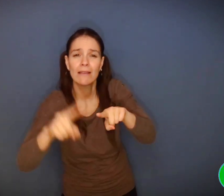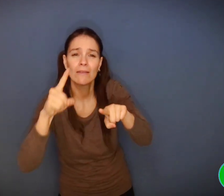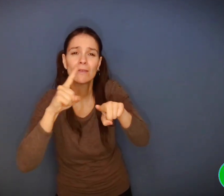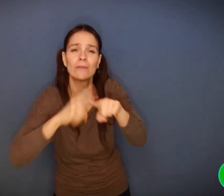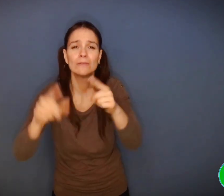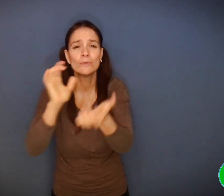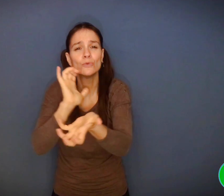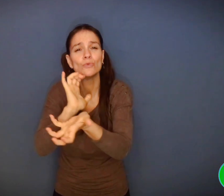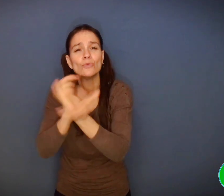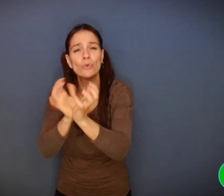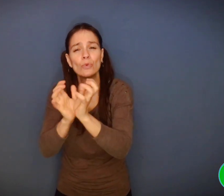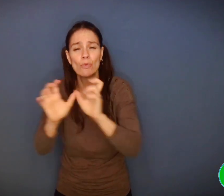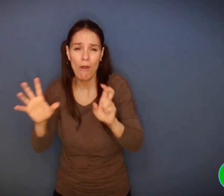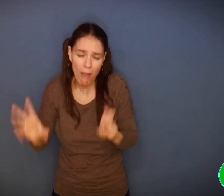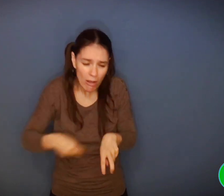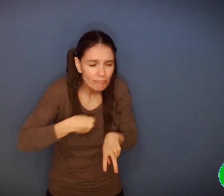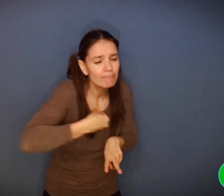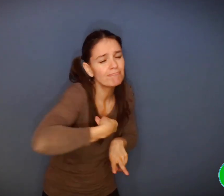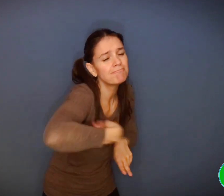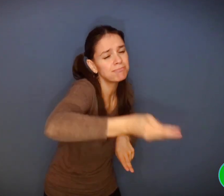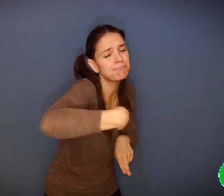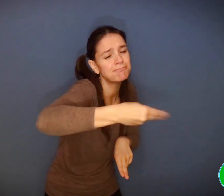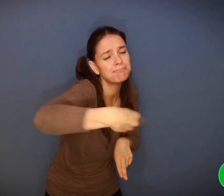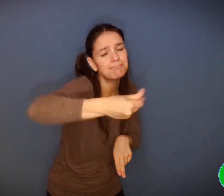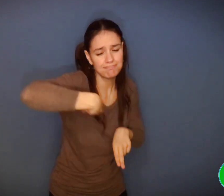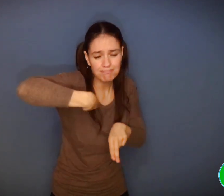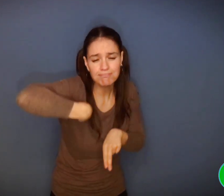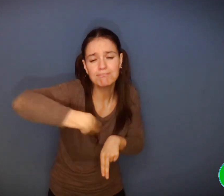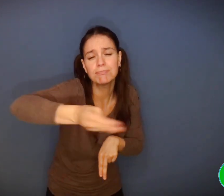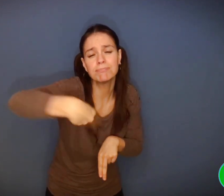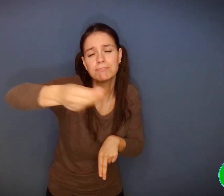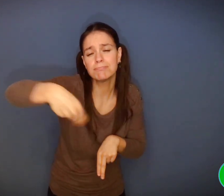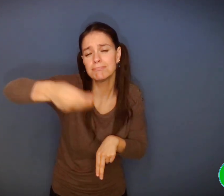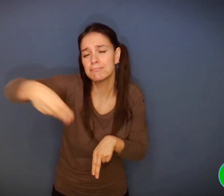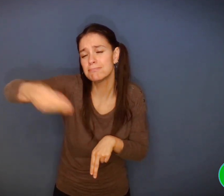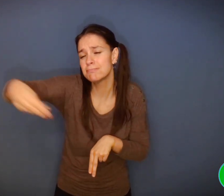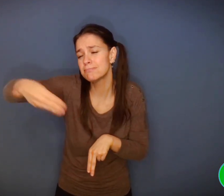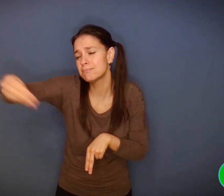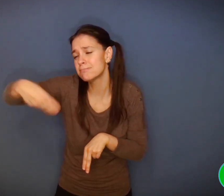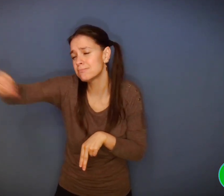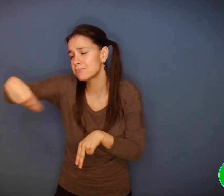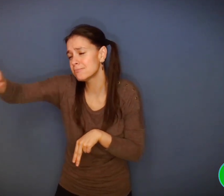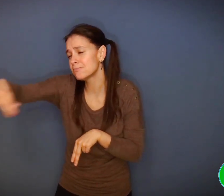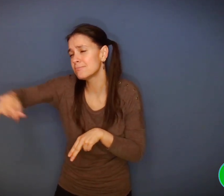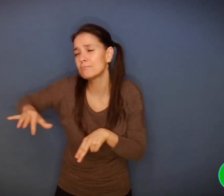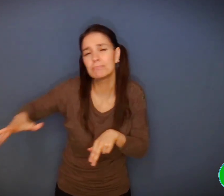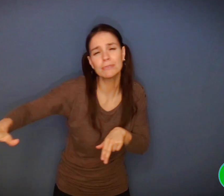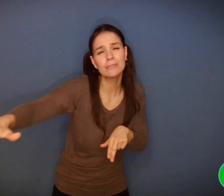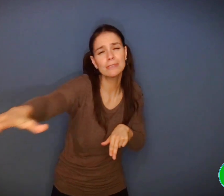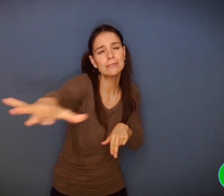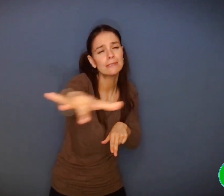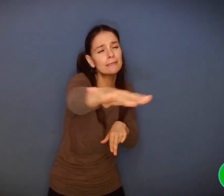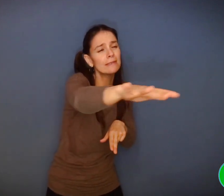sème de nouveau des salades, des carottes et des choux dans son jardin.